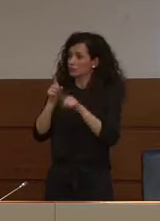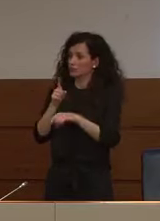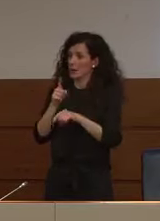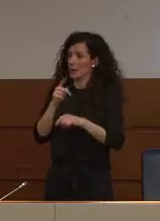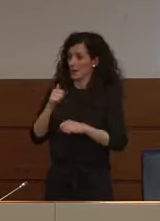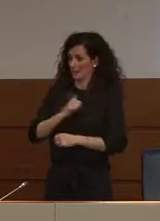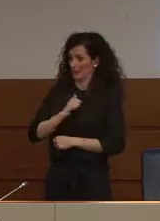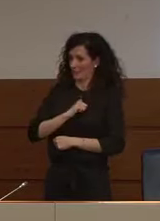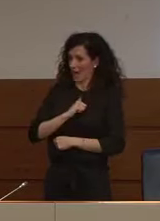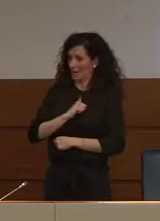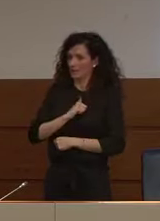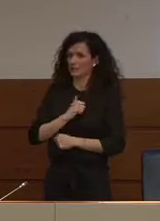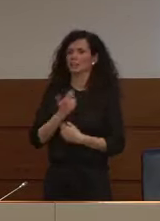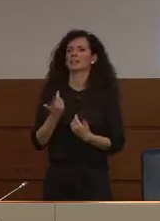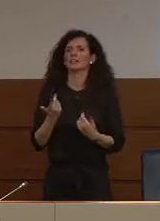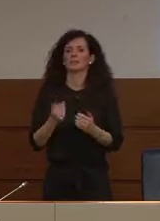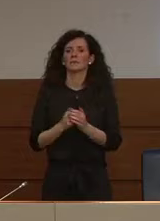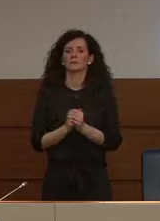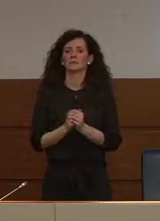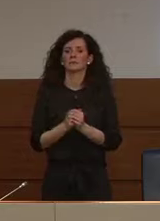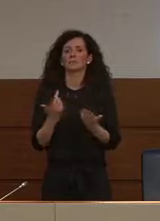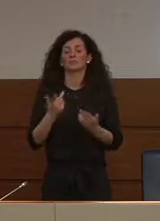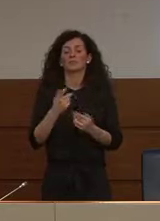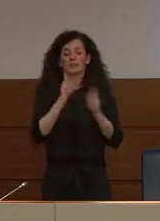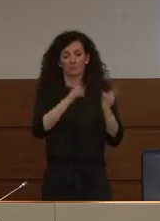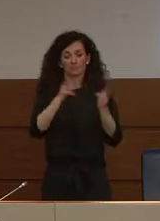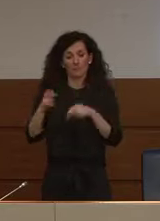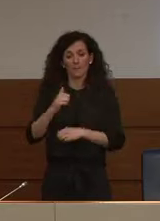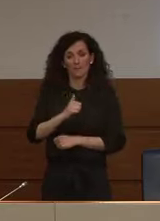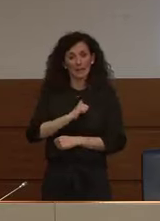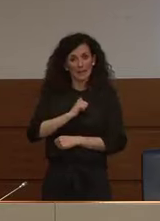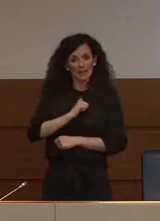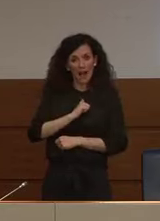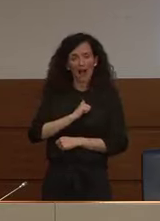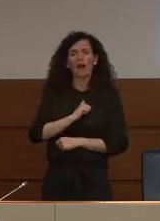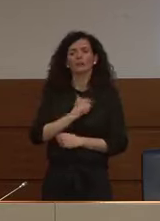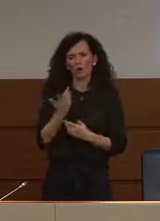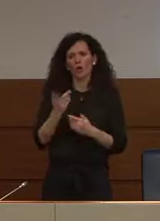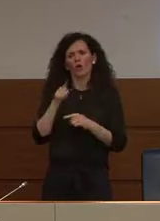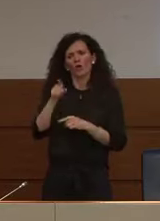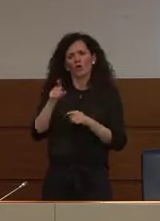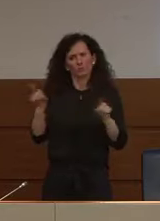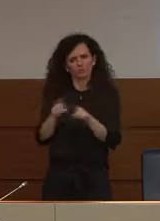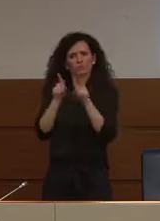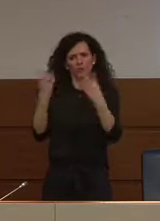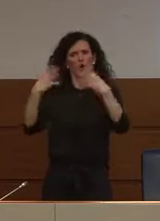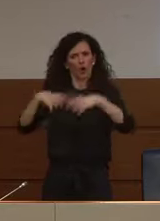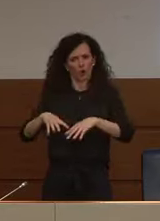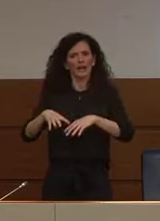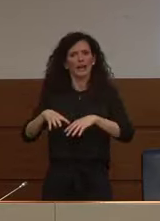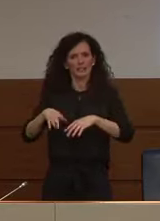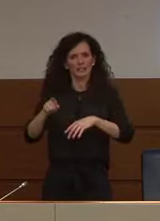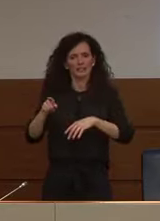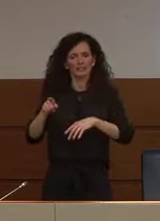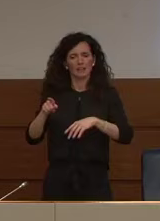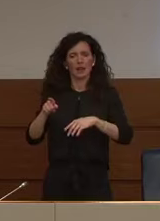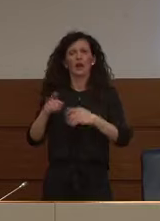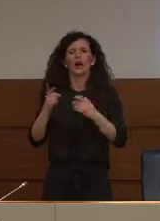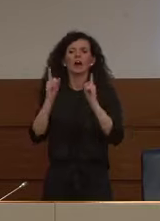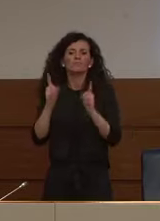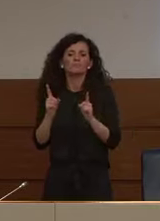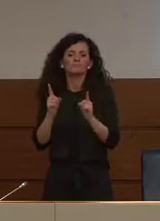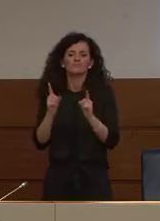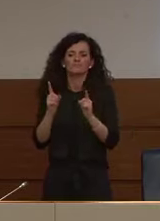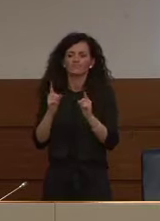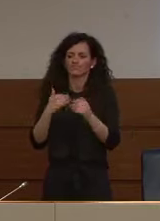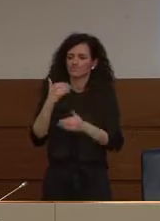sulle strutture private ovviamente si stanno utilizzando anche le strutture private e le regioni ognuna si regola secondo quelle che